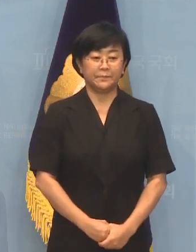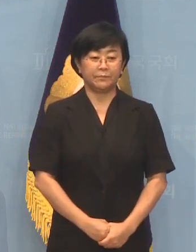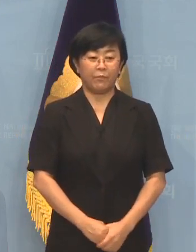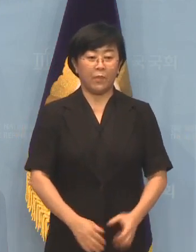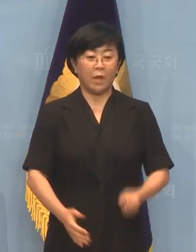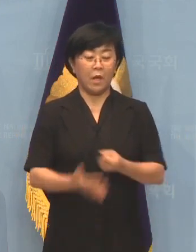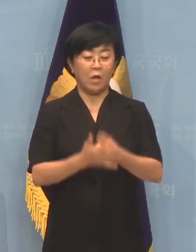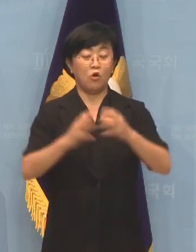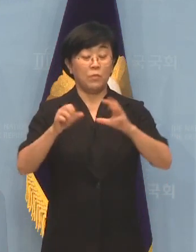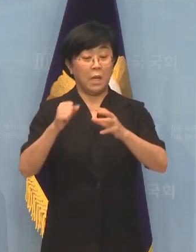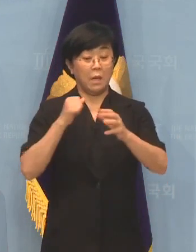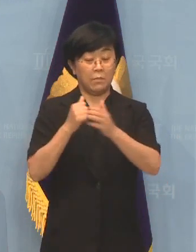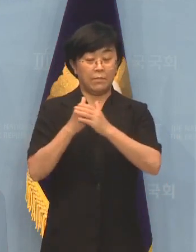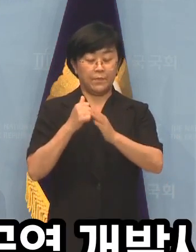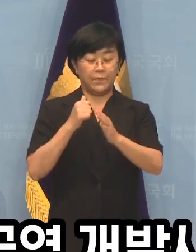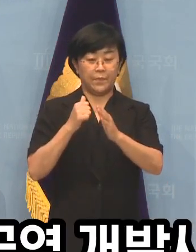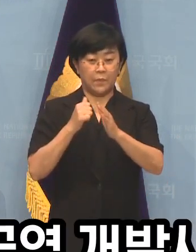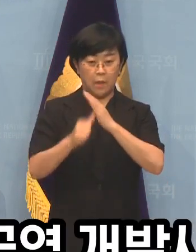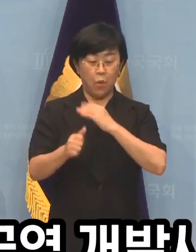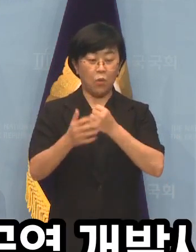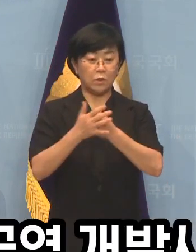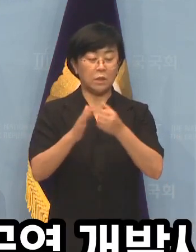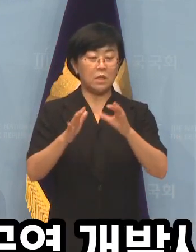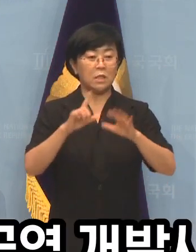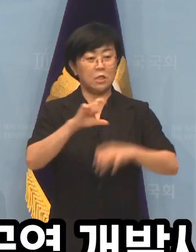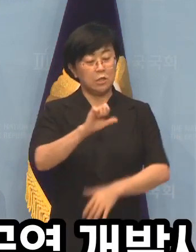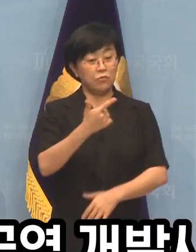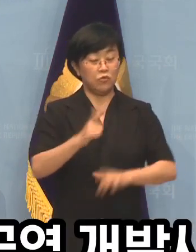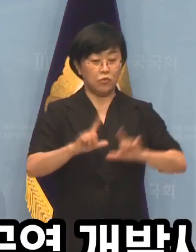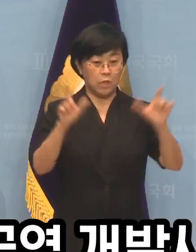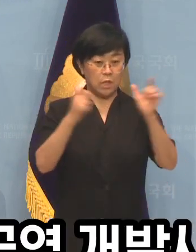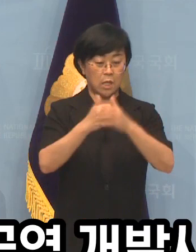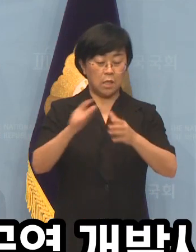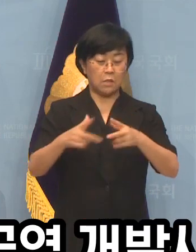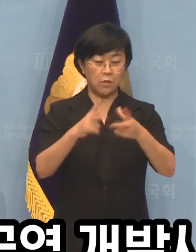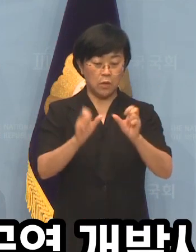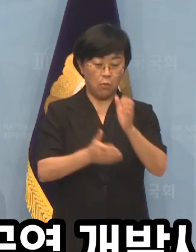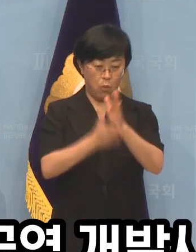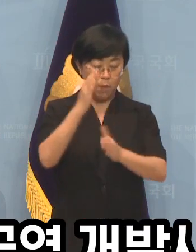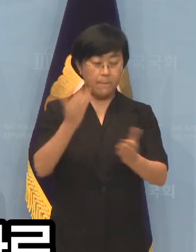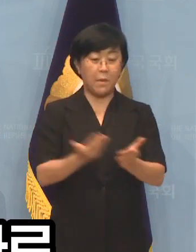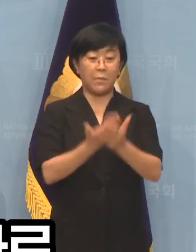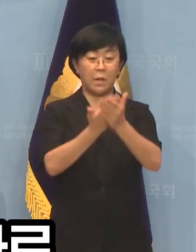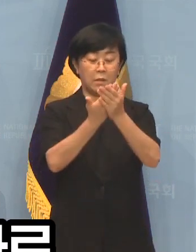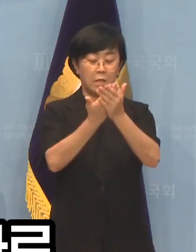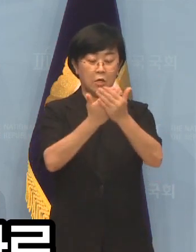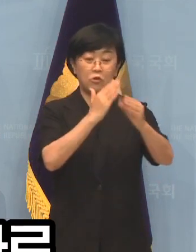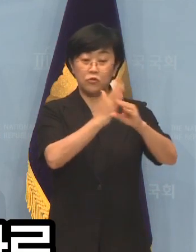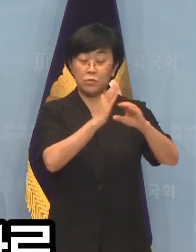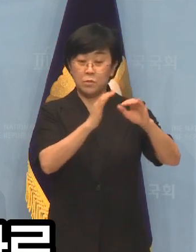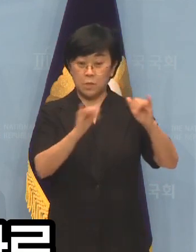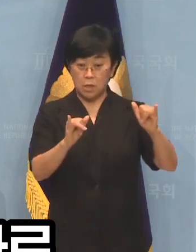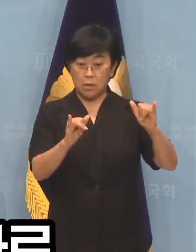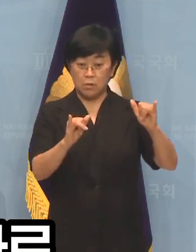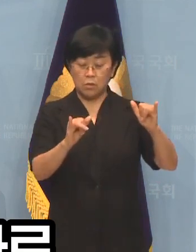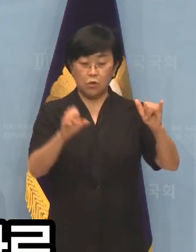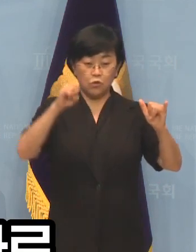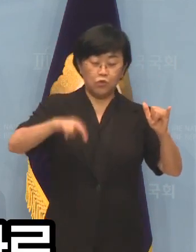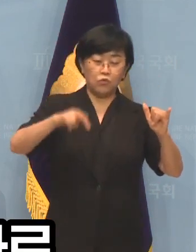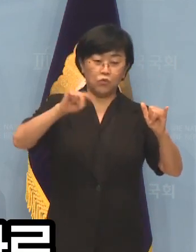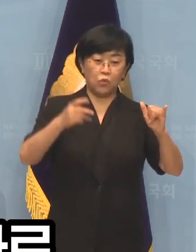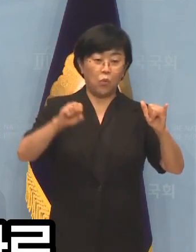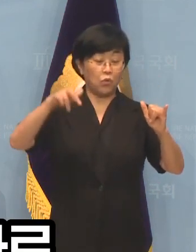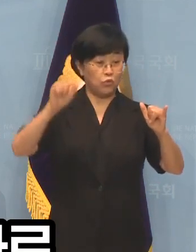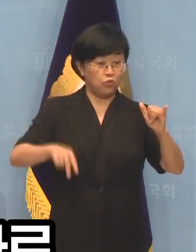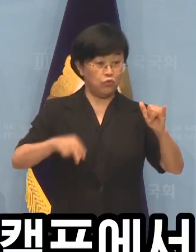김기현 국민의힘 원내대표는 지난 16일 대장동 공영개발 사업을 기획한 핵심자로 유동규 씨를